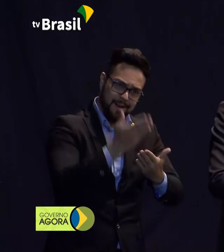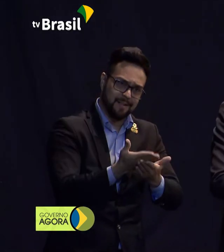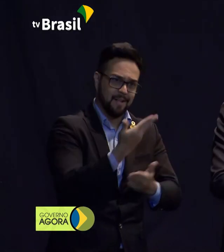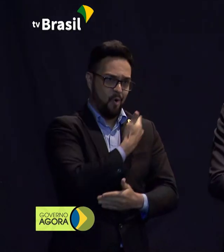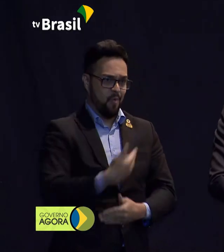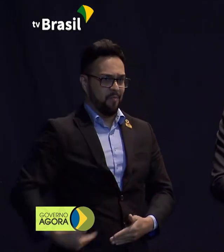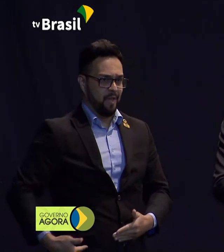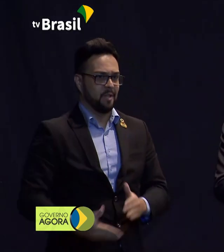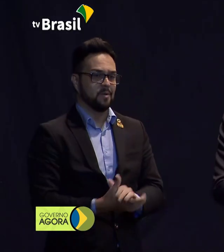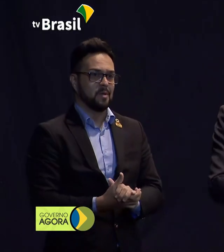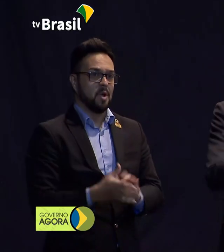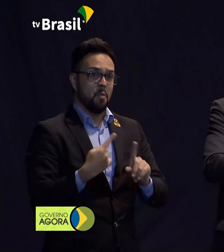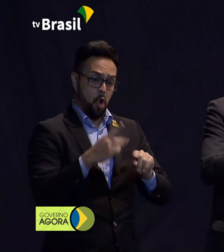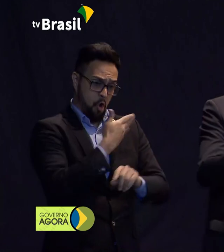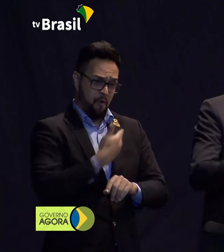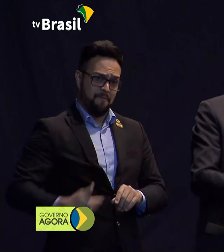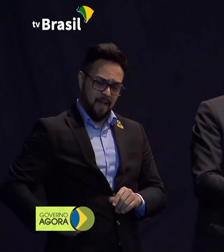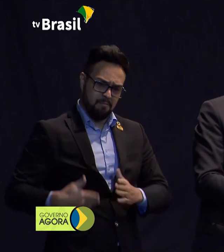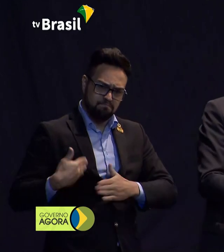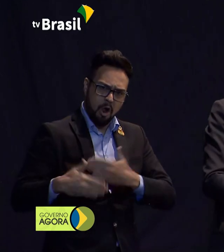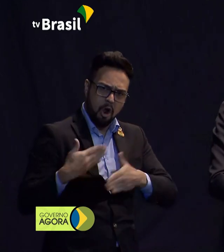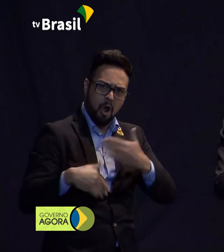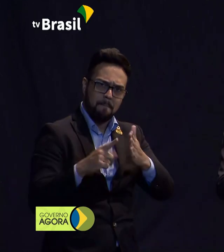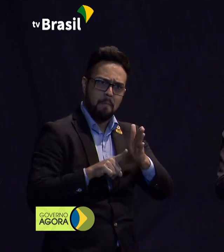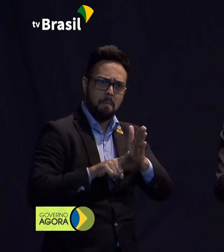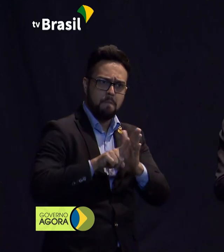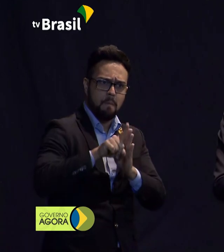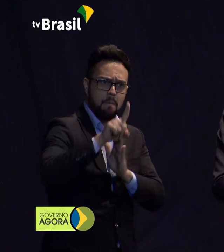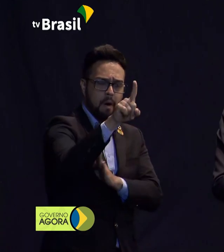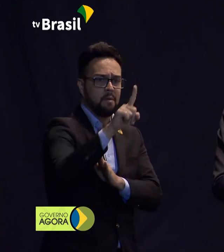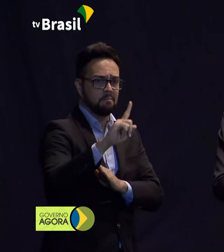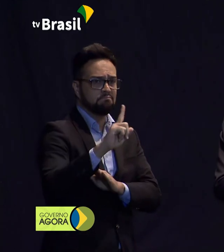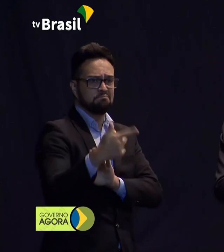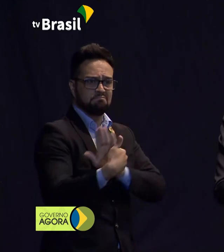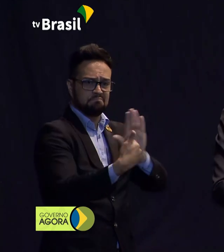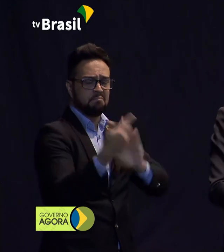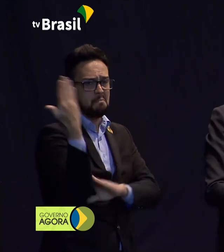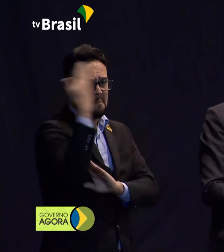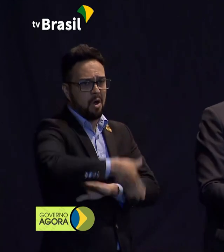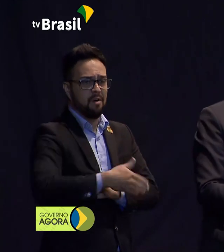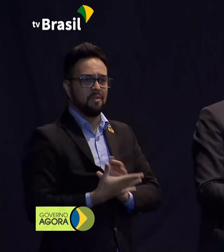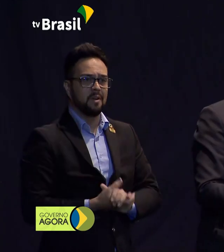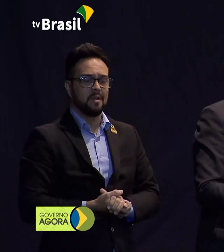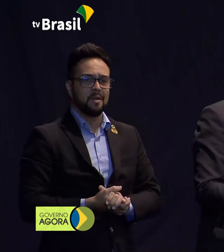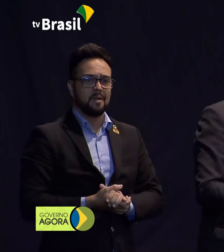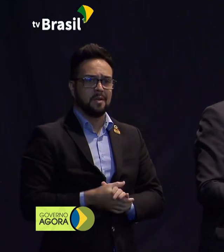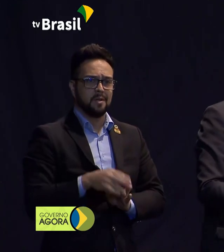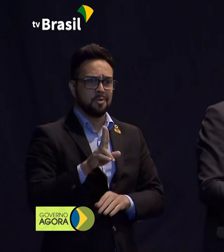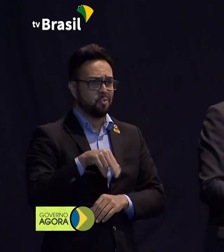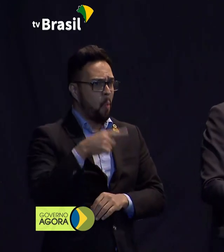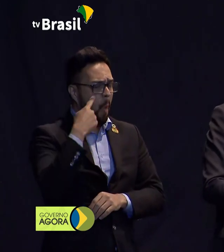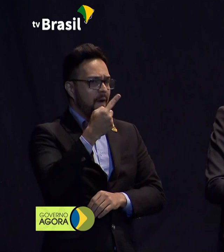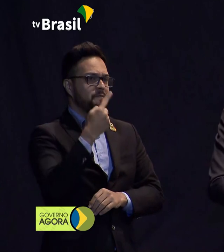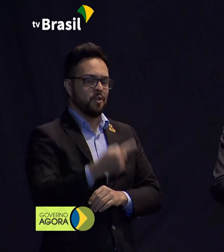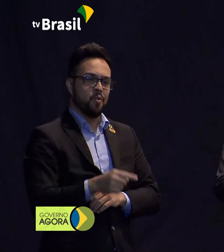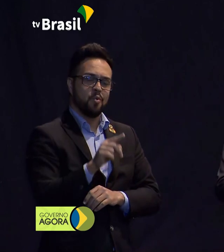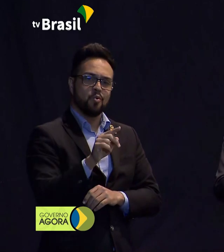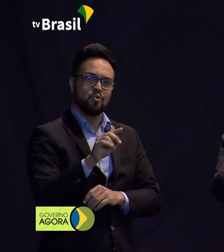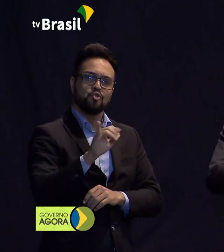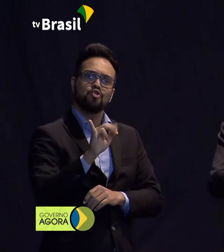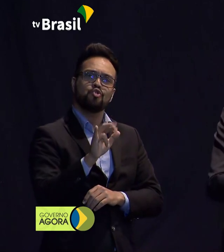Nosso governo vem dando certo, os números bem demonstram isso daí. Nunca se viu uma taxa de juros tão baixa, 5%,